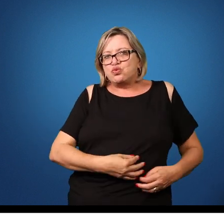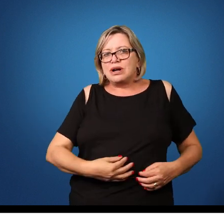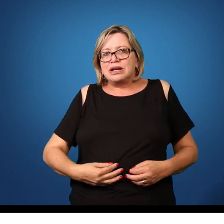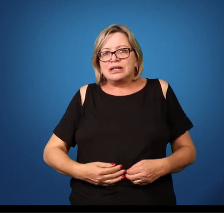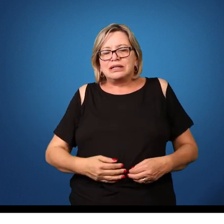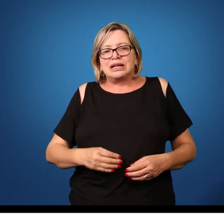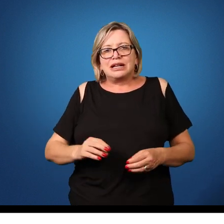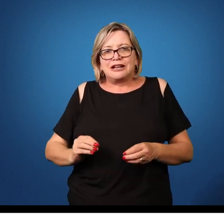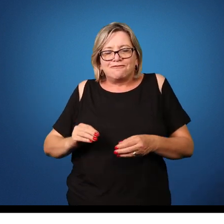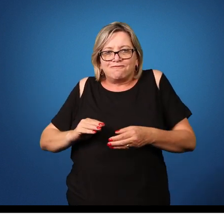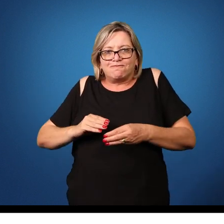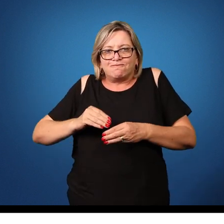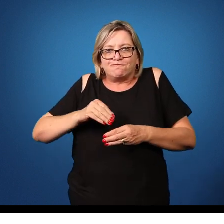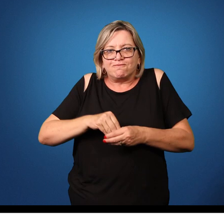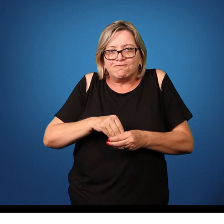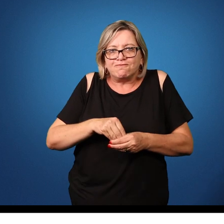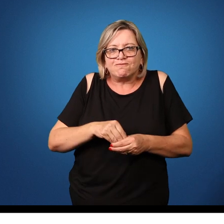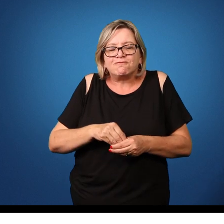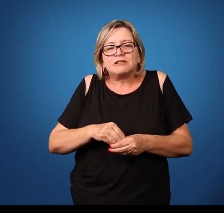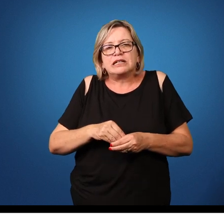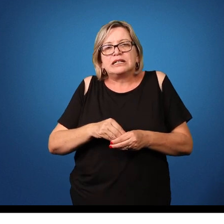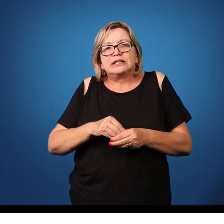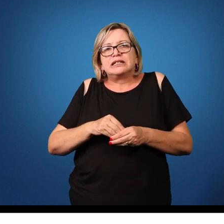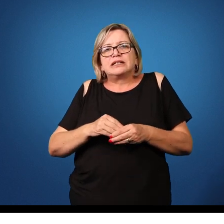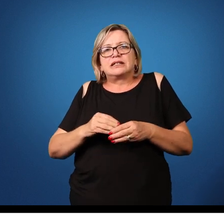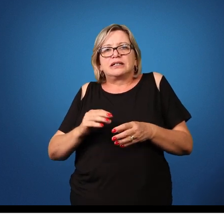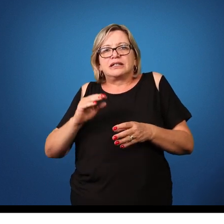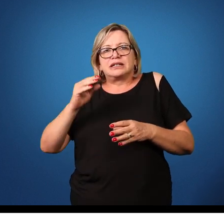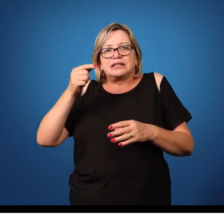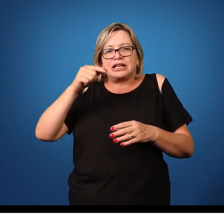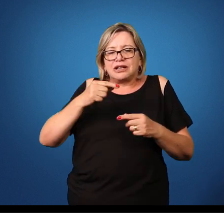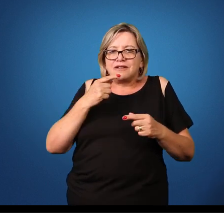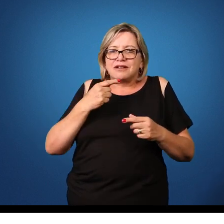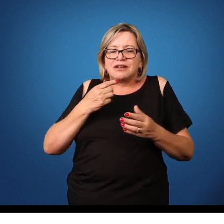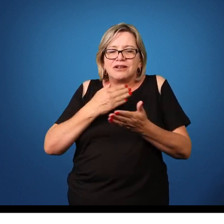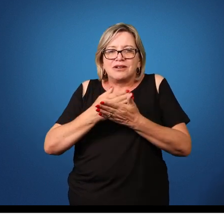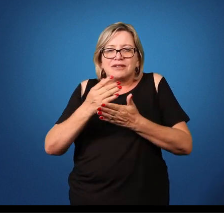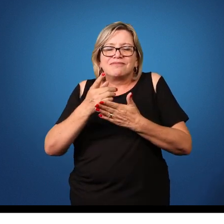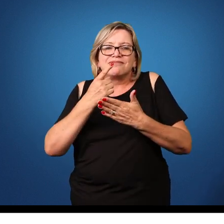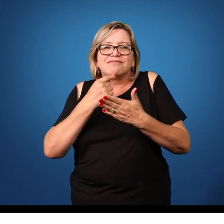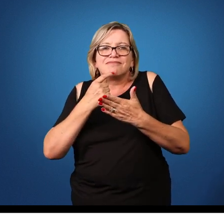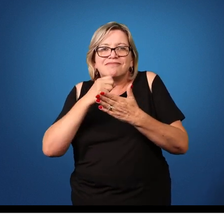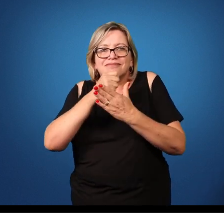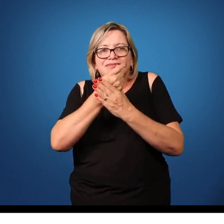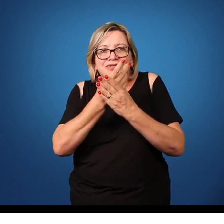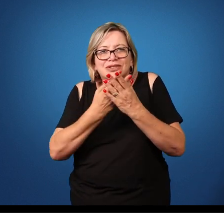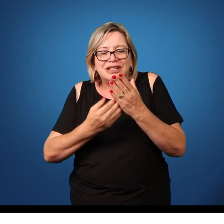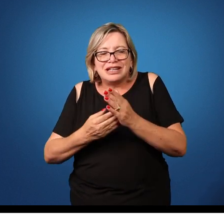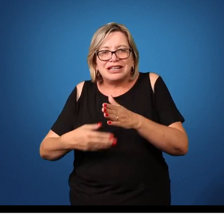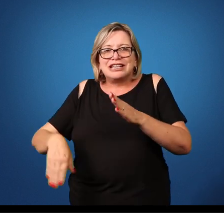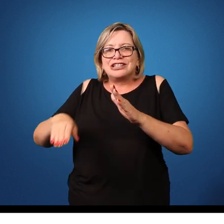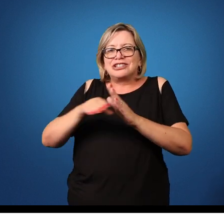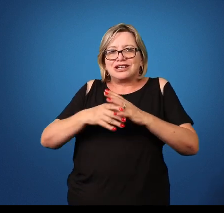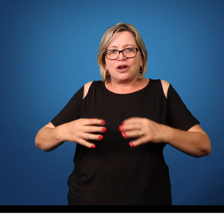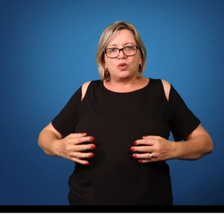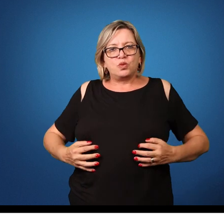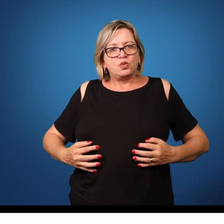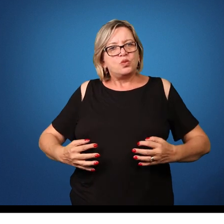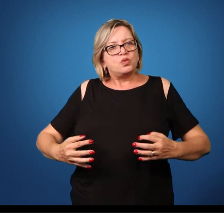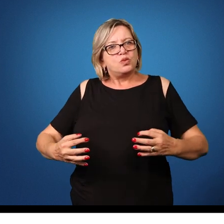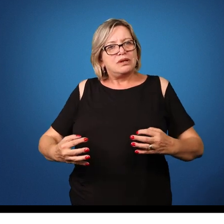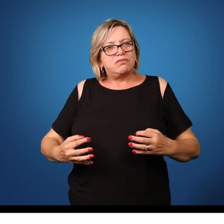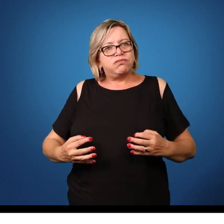atravessa a parede intestinal e cai na corrente sanguínea, chegando aos pulmões e sofrendo